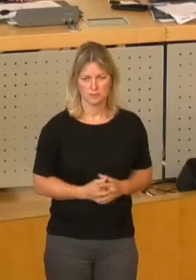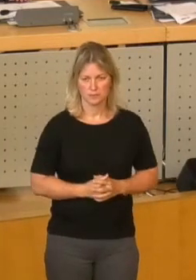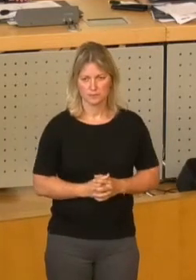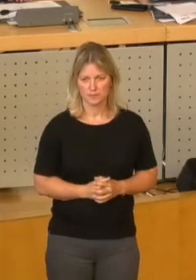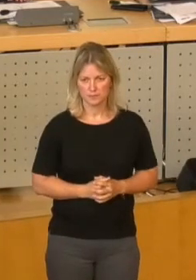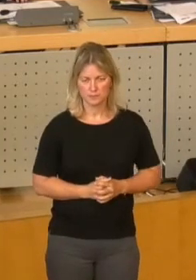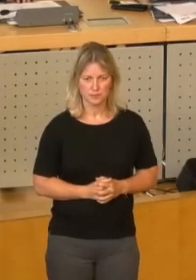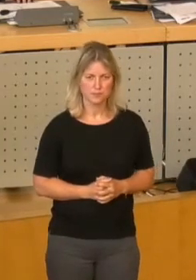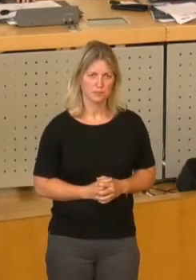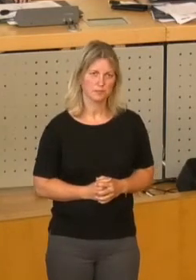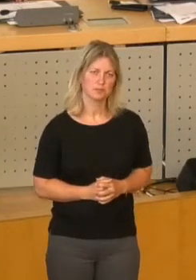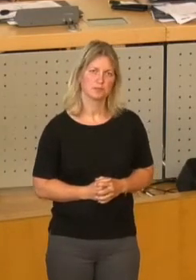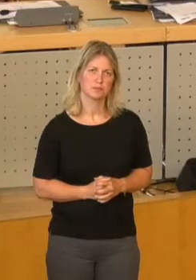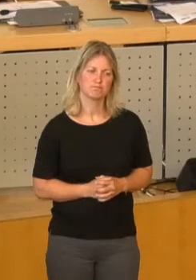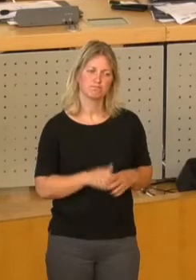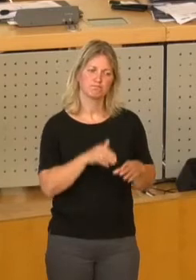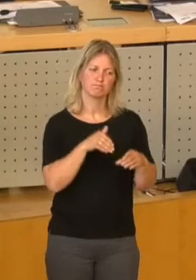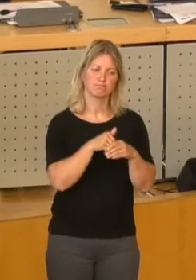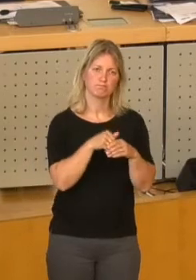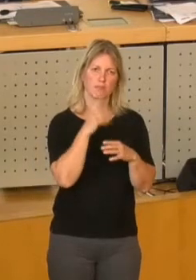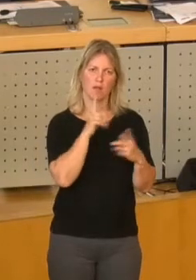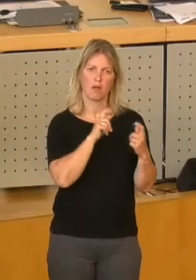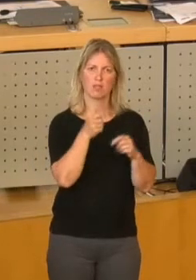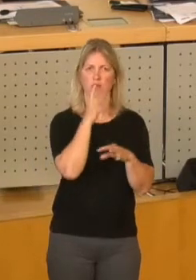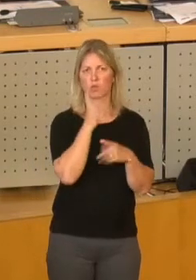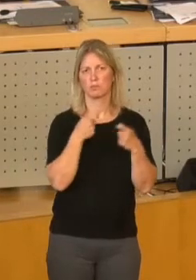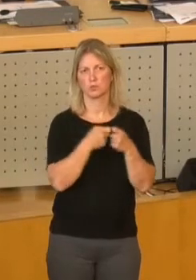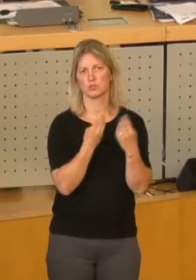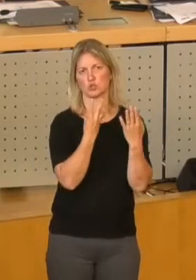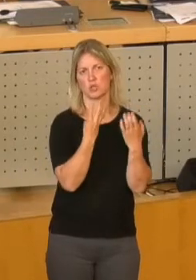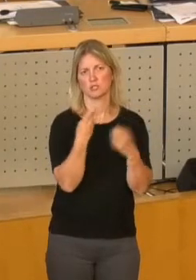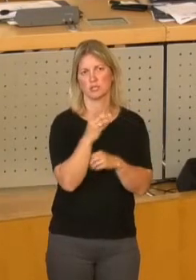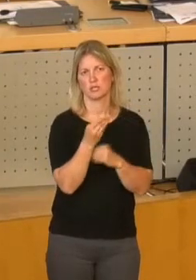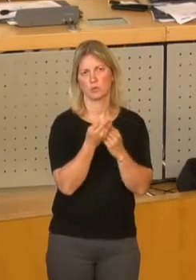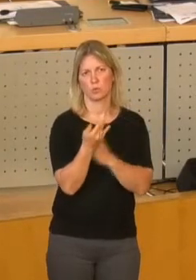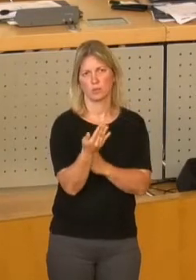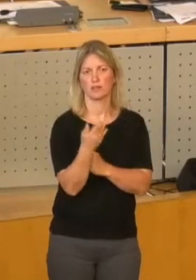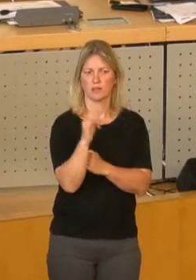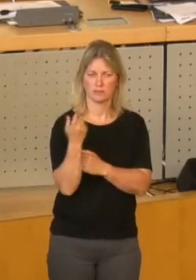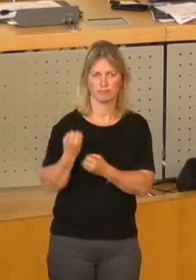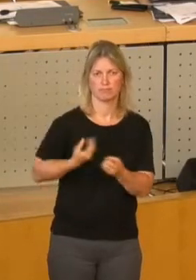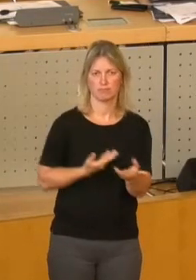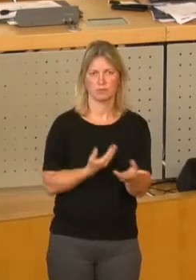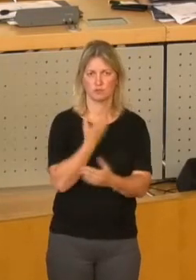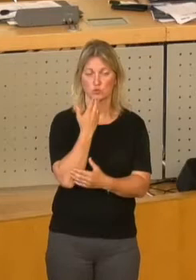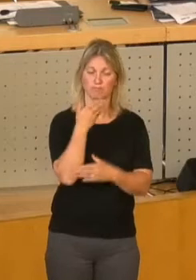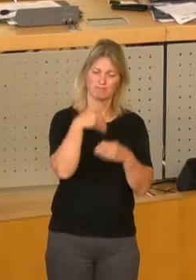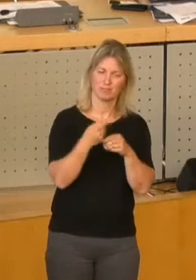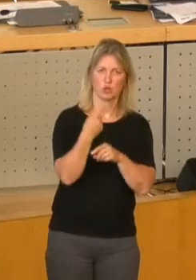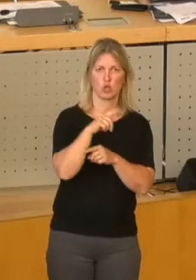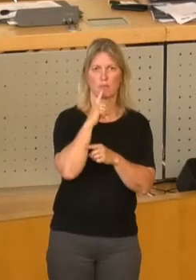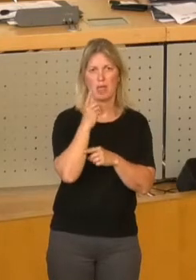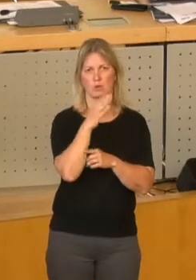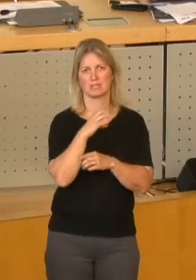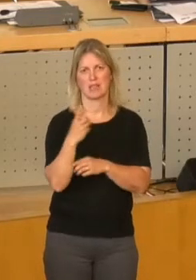ein Antrag von Bündnis 90 die Grünen, die könnten ihn jetzt einbringen. Dann gibt es einen Änderungsantrag von der